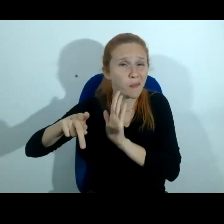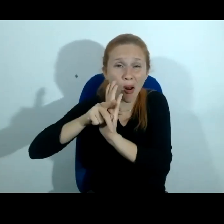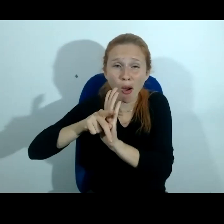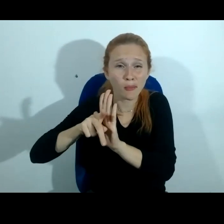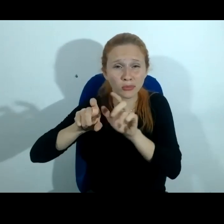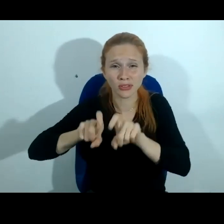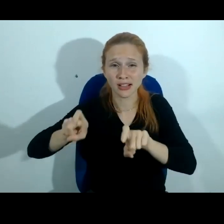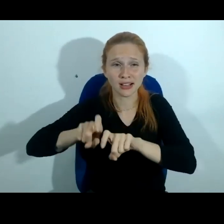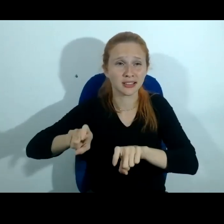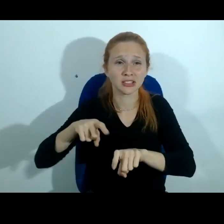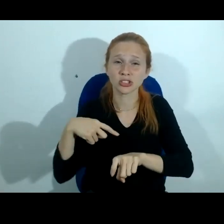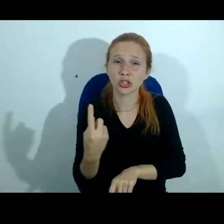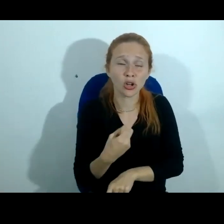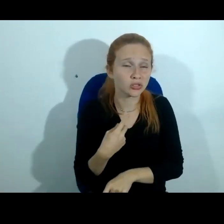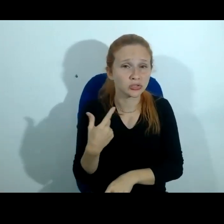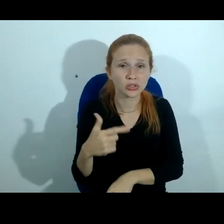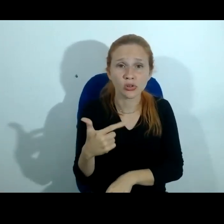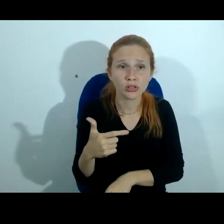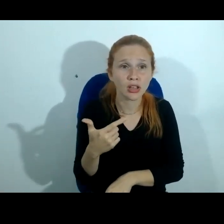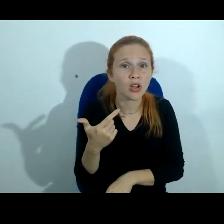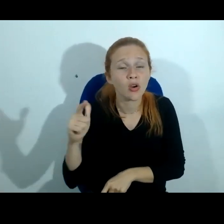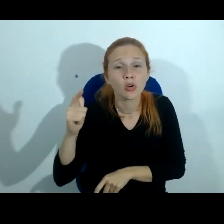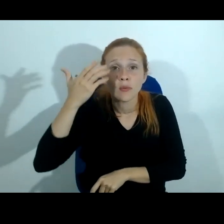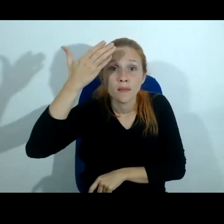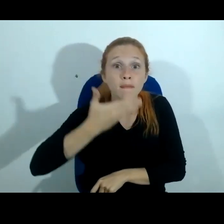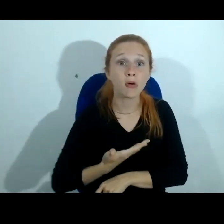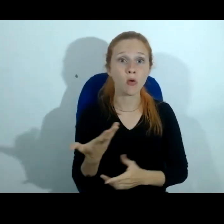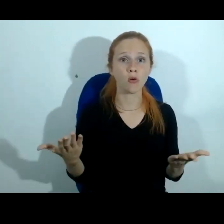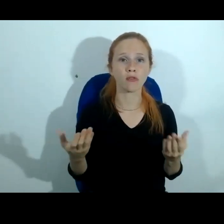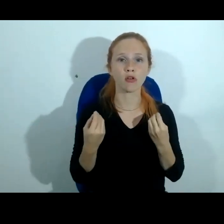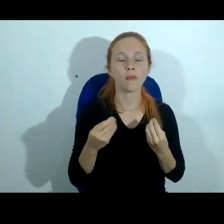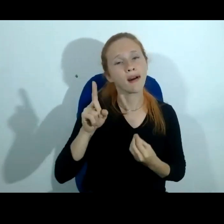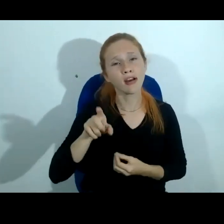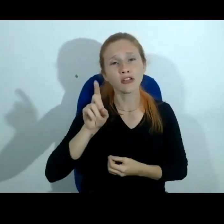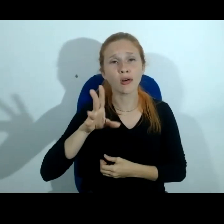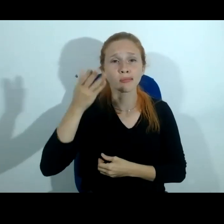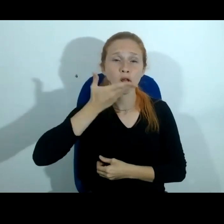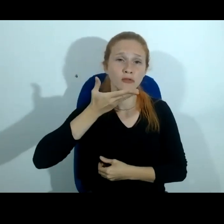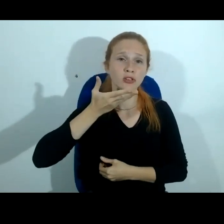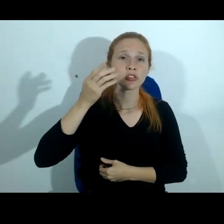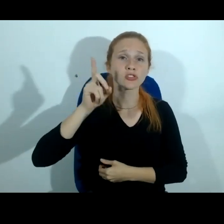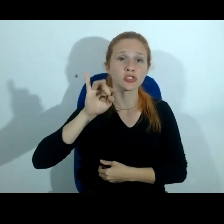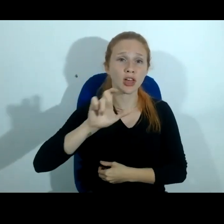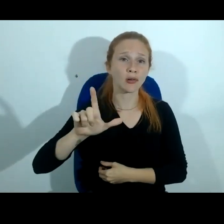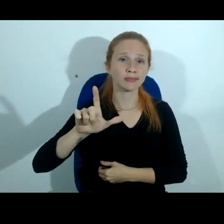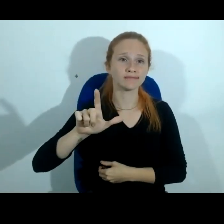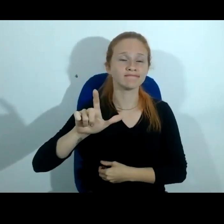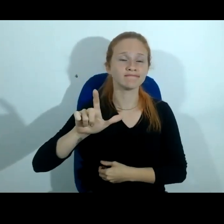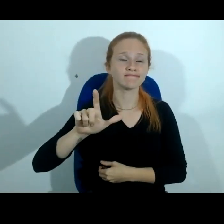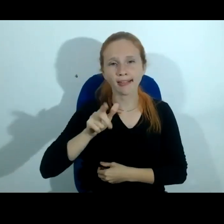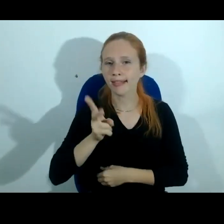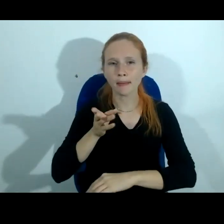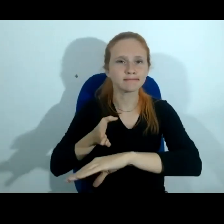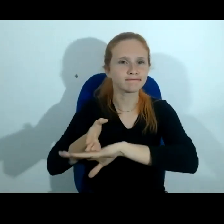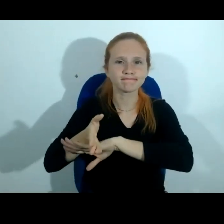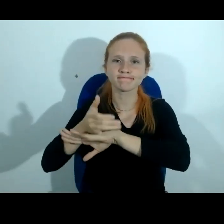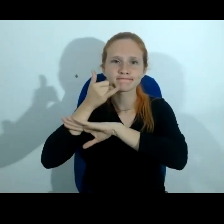e a gente não tem nenhum outro meio de prova a não ser as provas digitais e repito são invasivas são